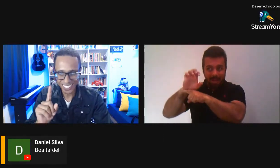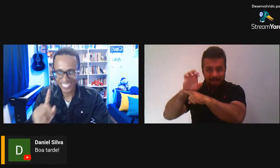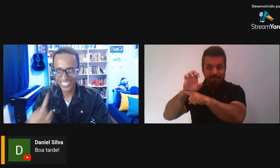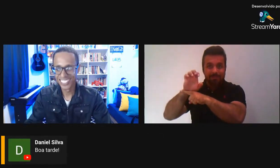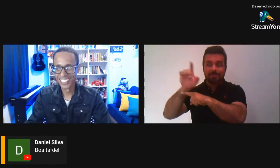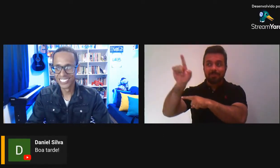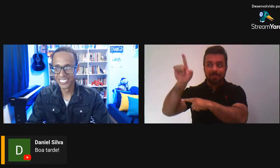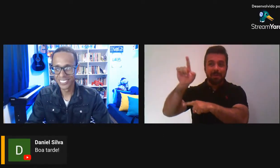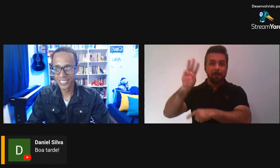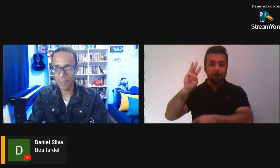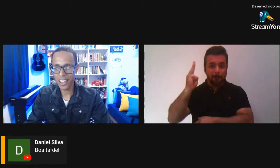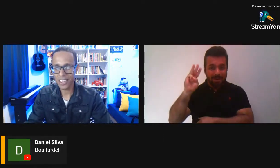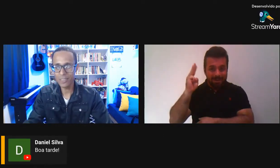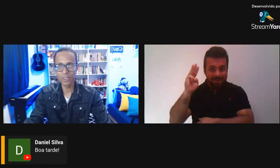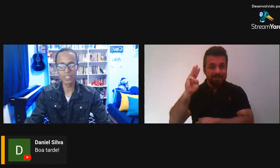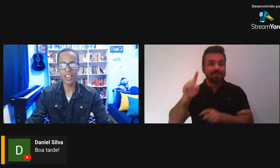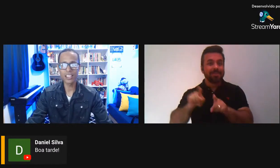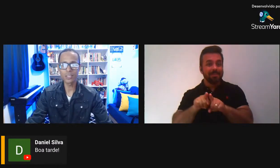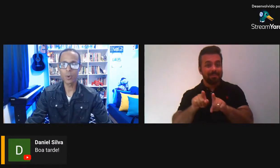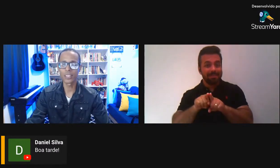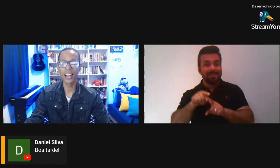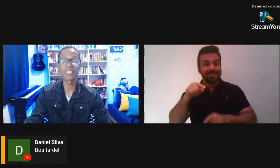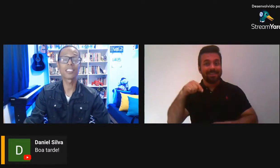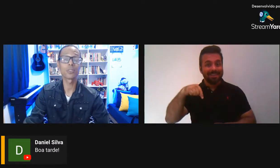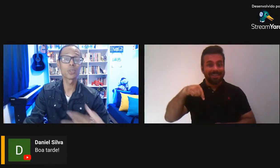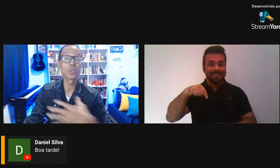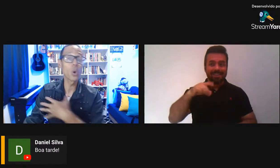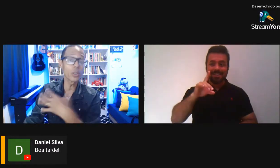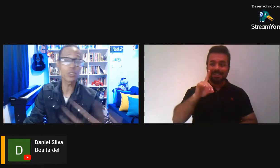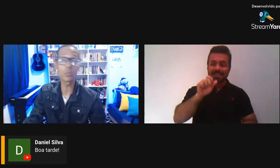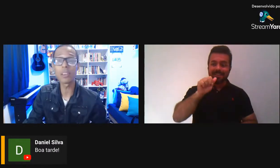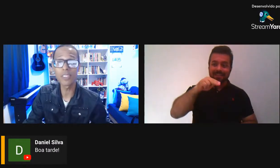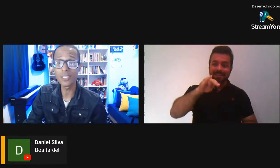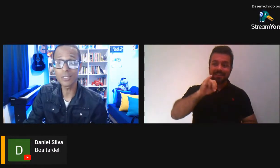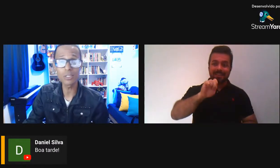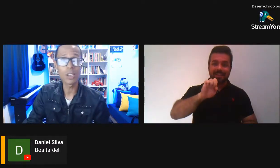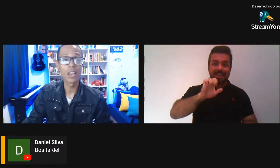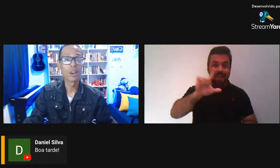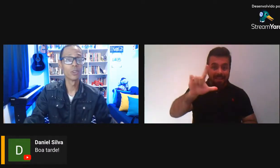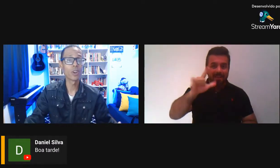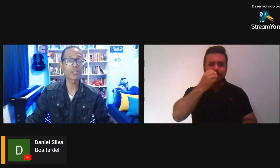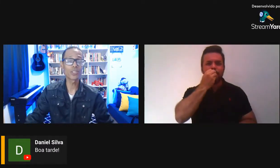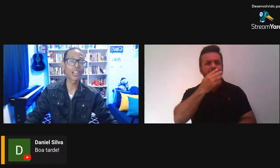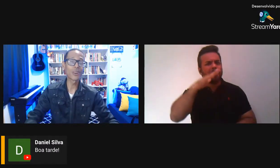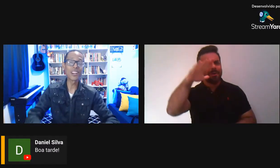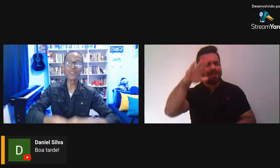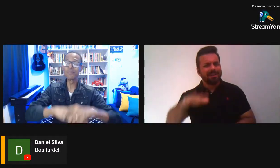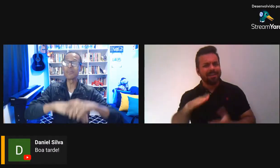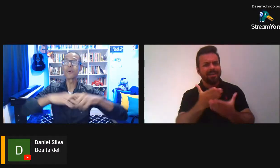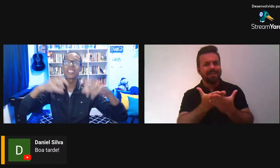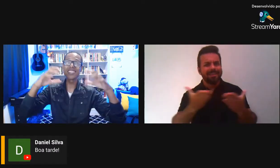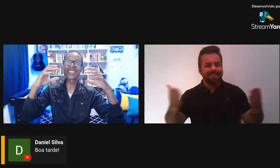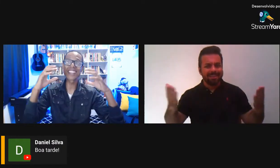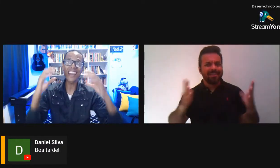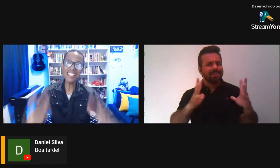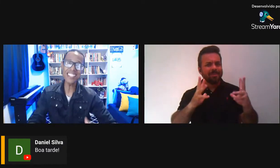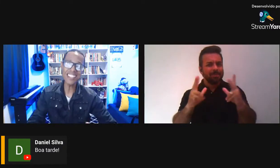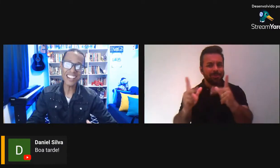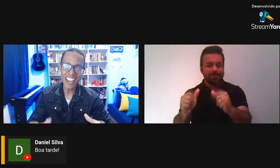Acho que é ele. Tudo bem com vocês? Boa tarde! Sejam todos bem-vindos no nosso Dialogando número